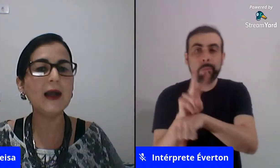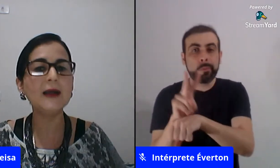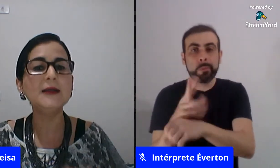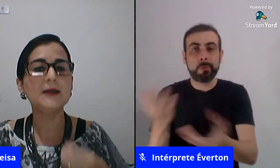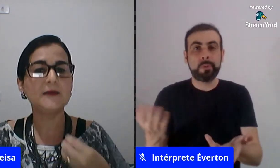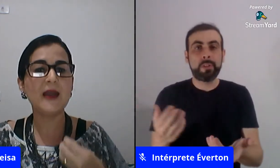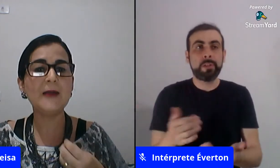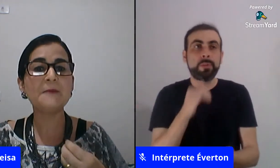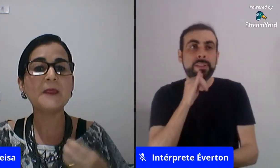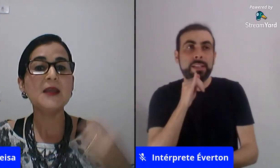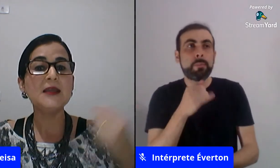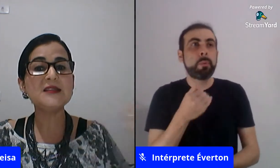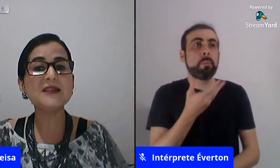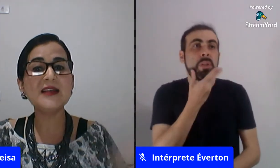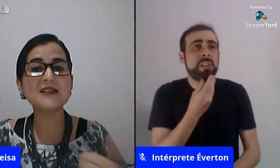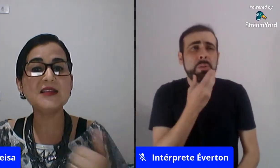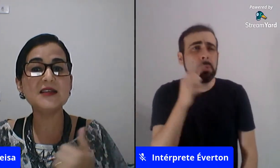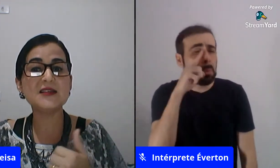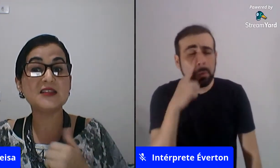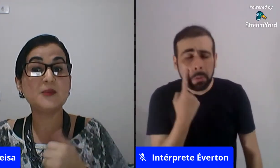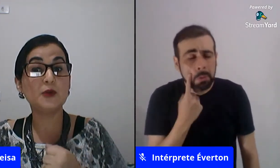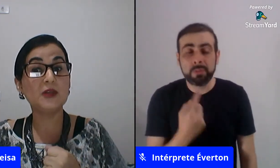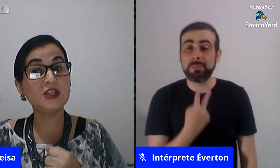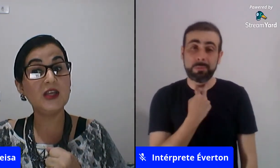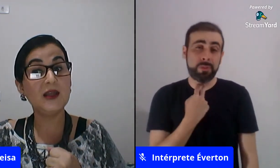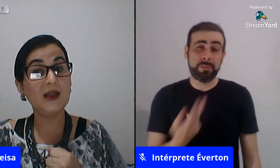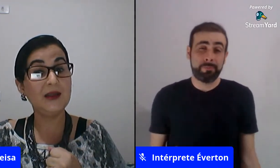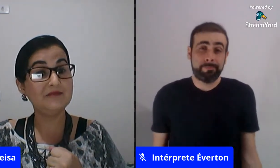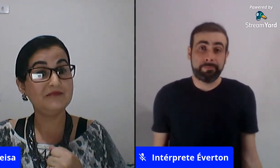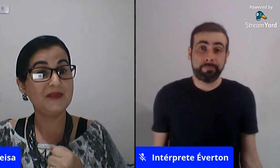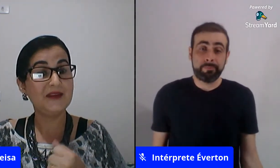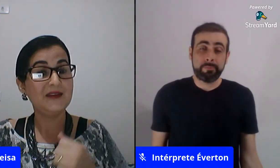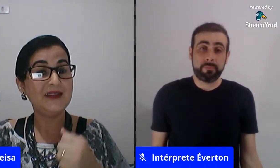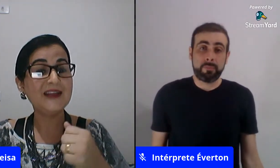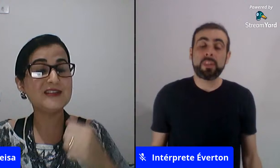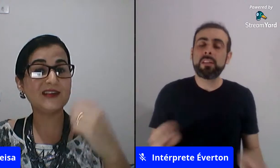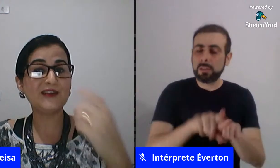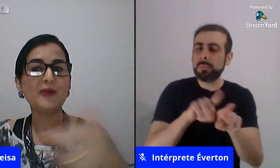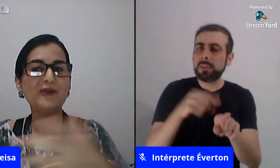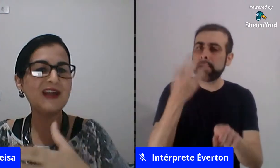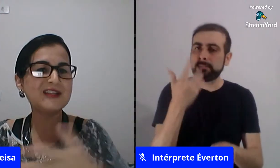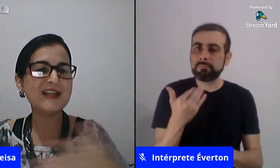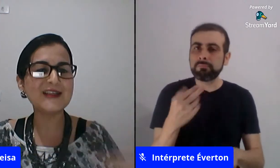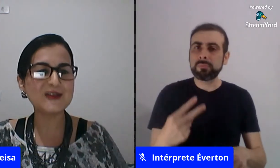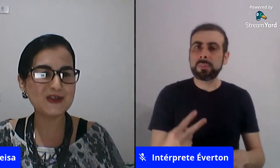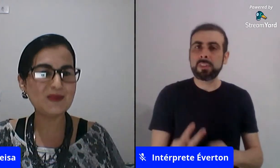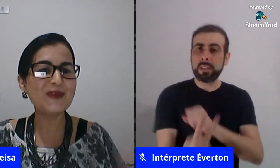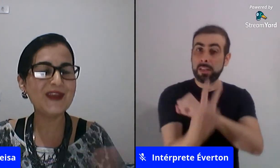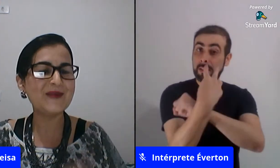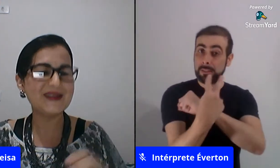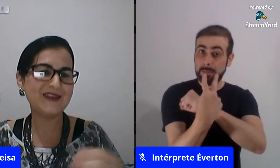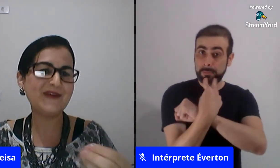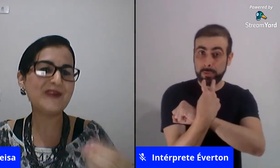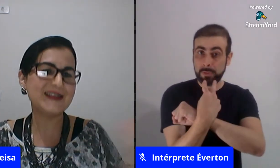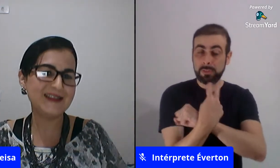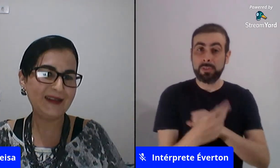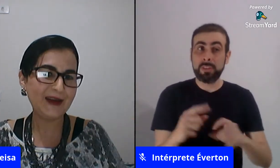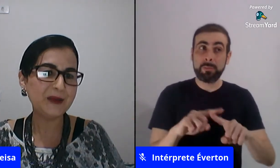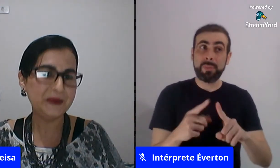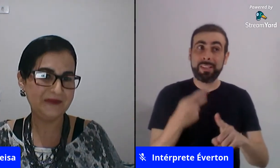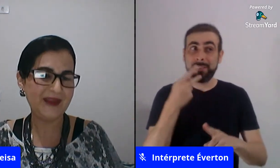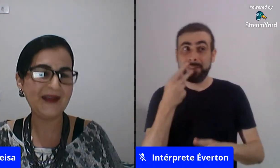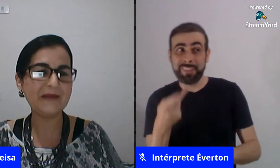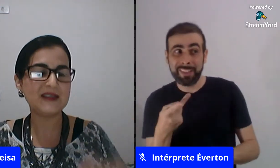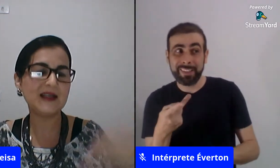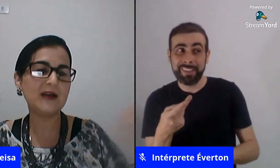chorar né ensinar as crianças a se protegerem né de certa forma falar de relações de poder mas você não vai usar esse